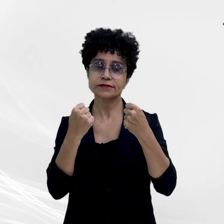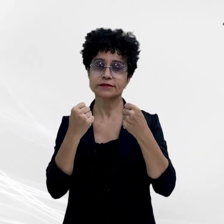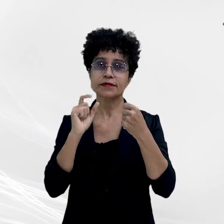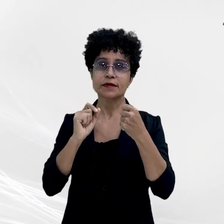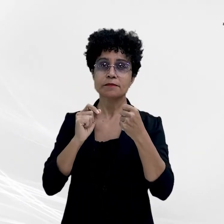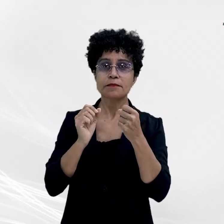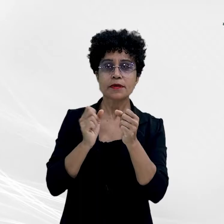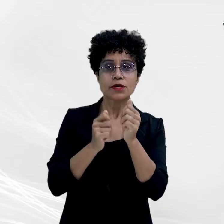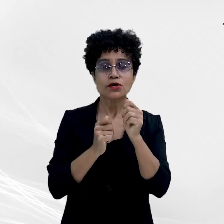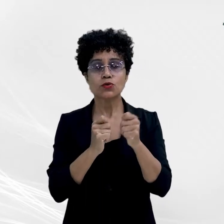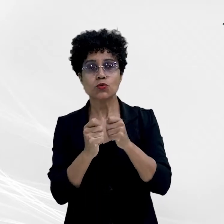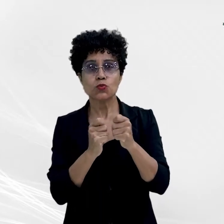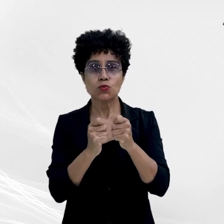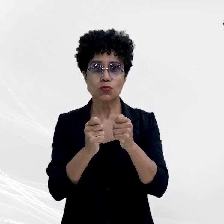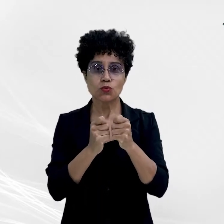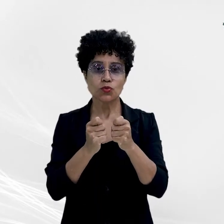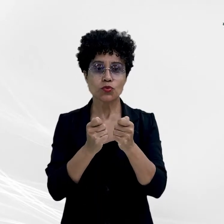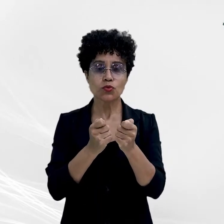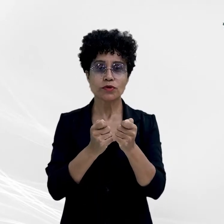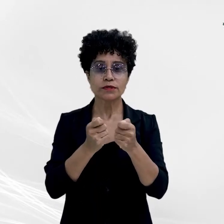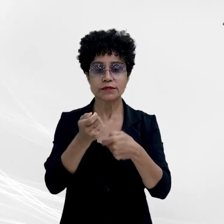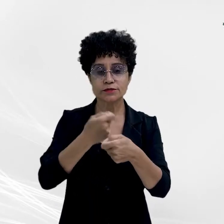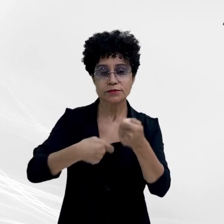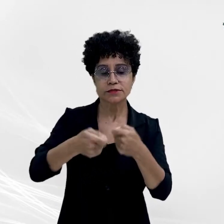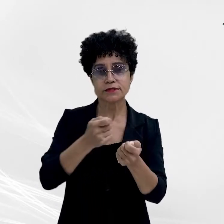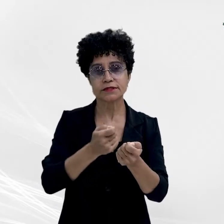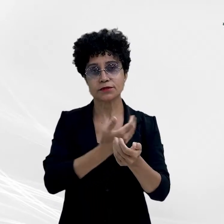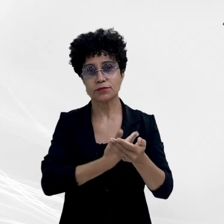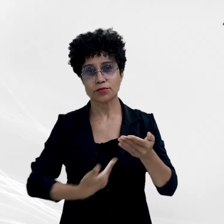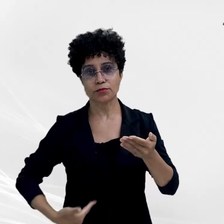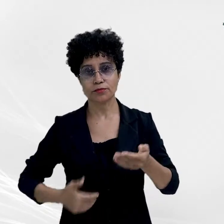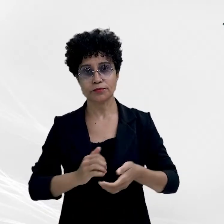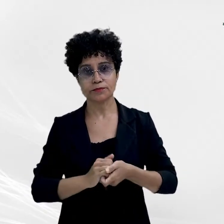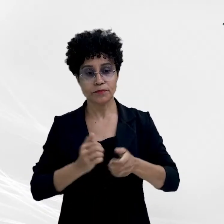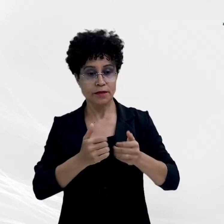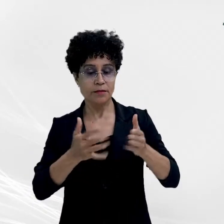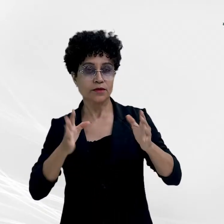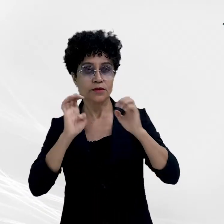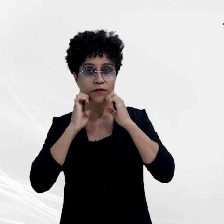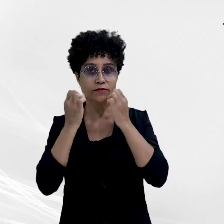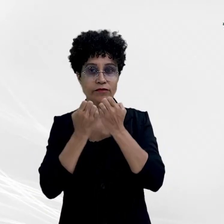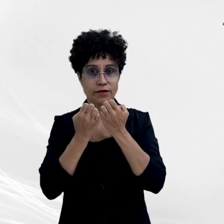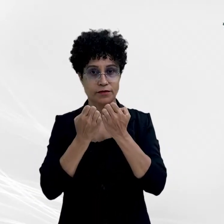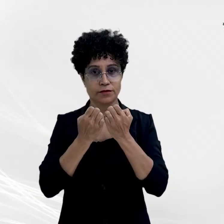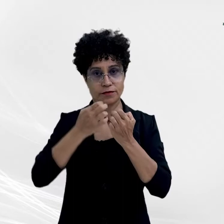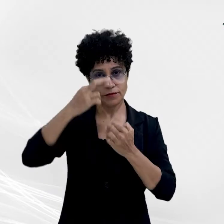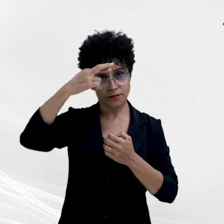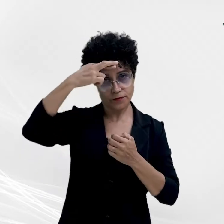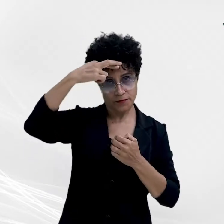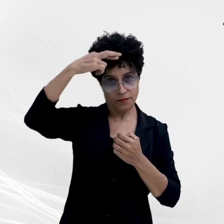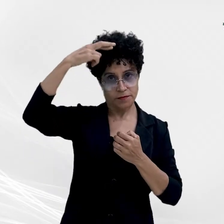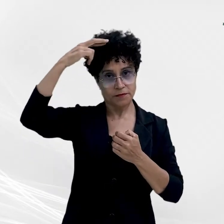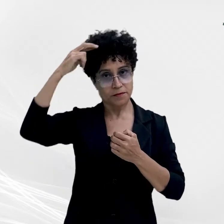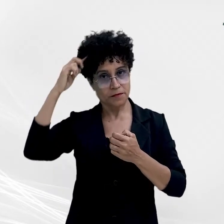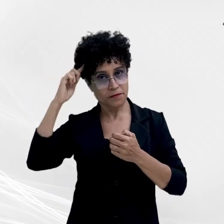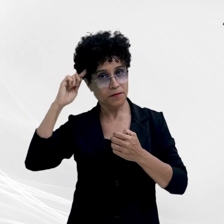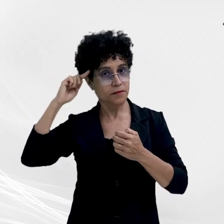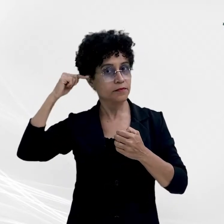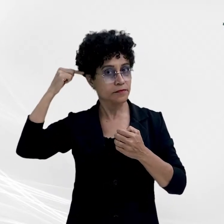administração pública. Na abertura do evento, o Procurador-Geral de Justiça de Mato Grosso, José Antônio